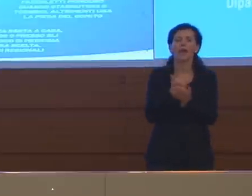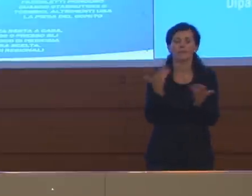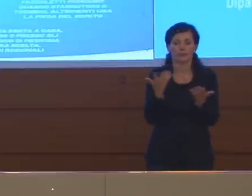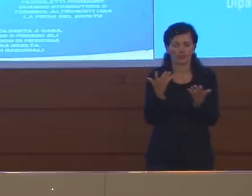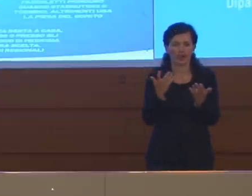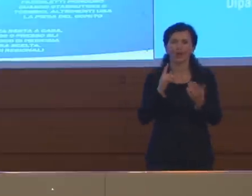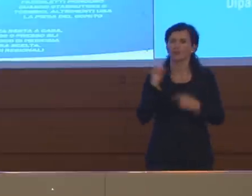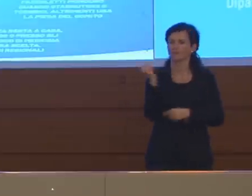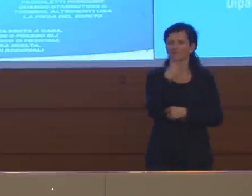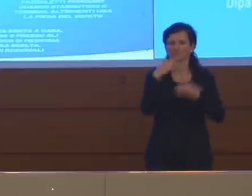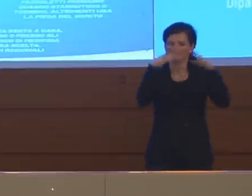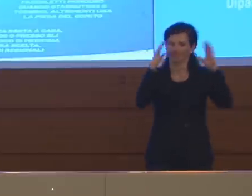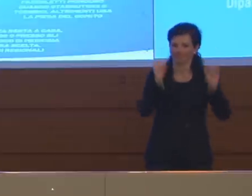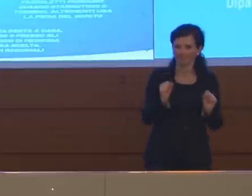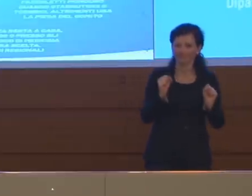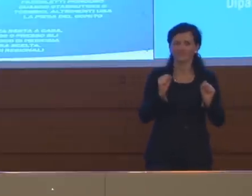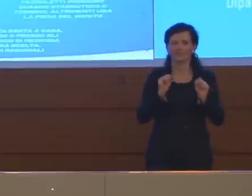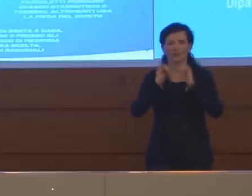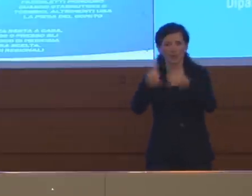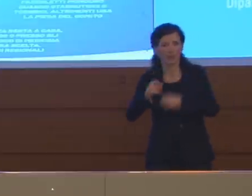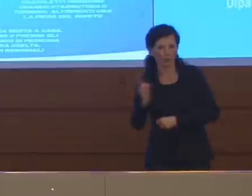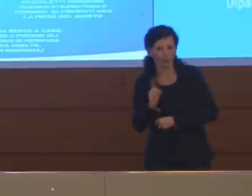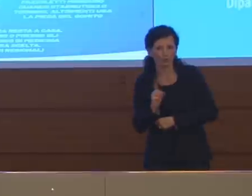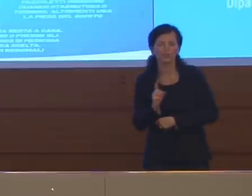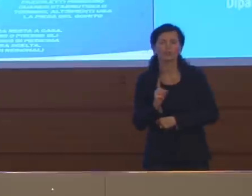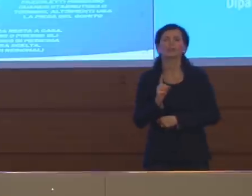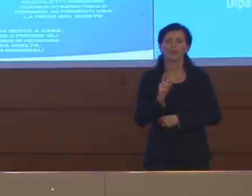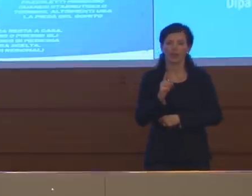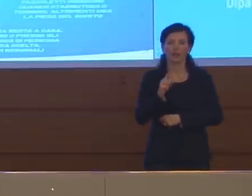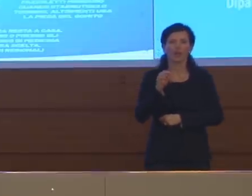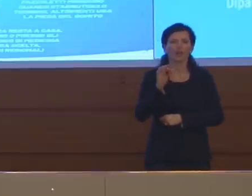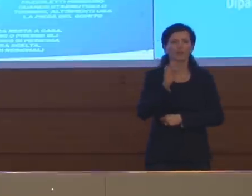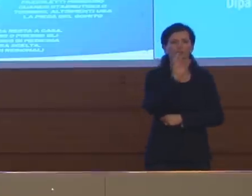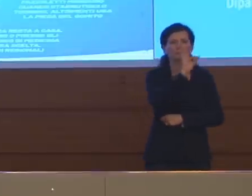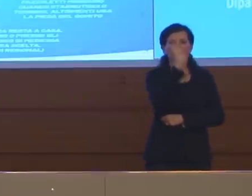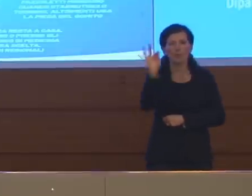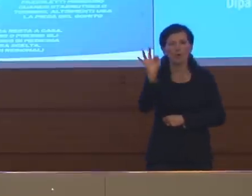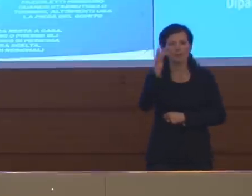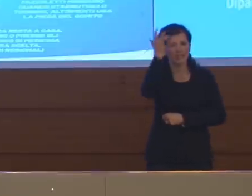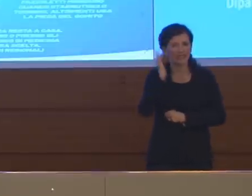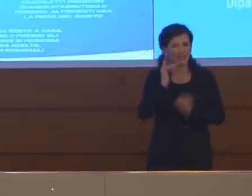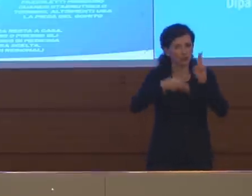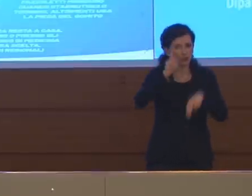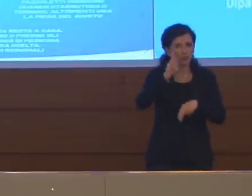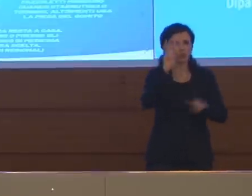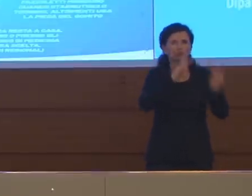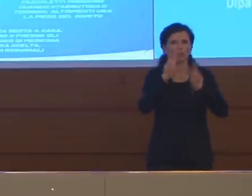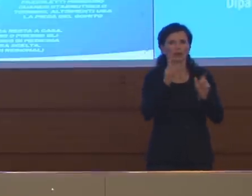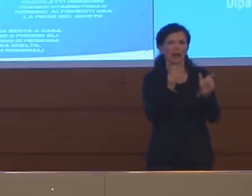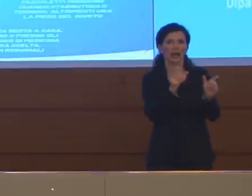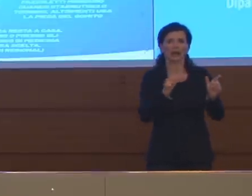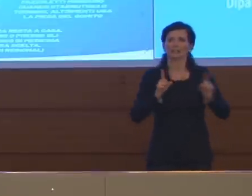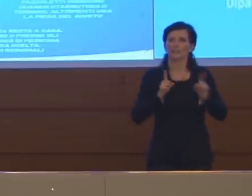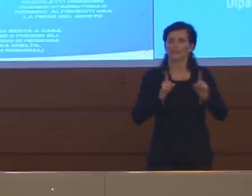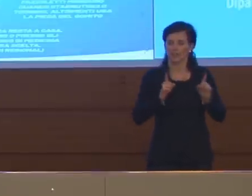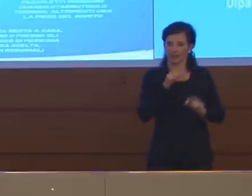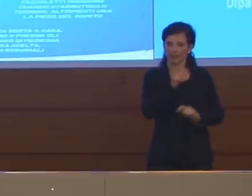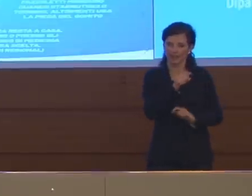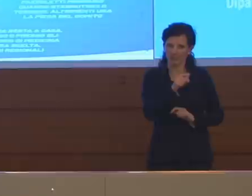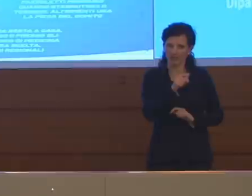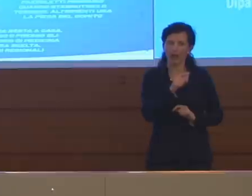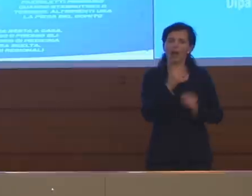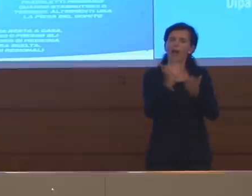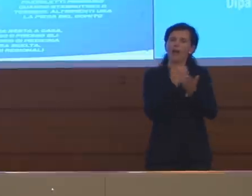per esempio tra diverse zone, quindi mantenendo quelle zone, preservando alcune zone rispetto alla circolazione e anche